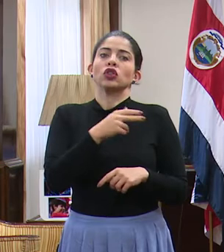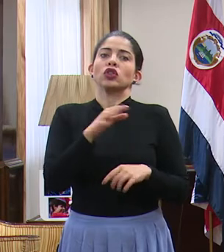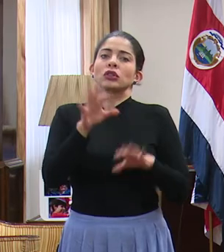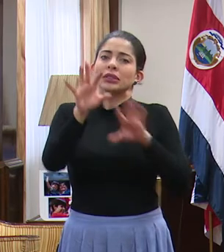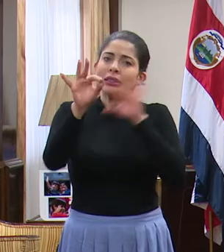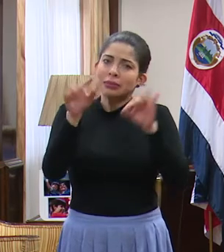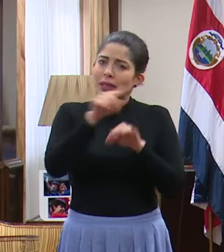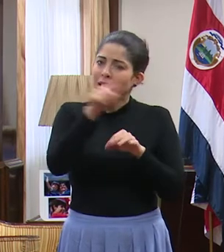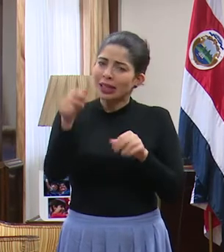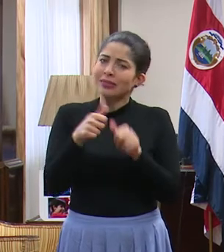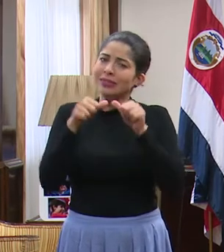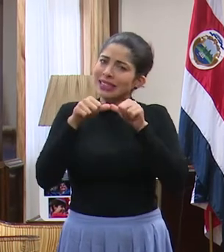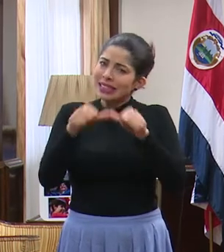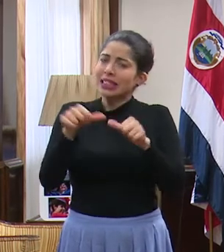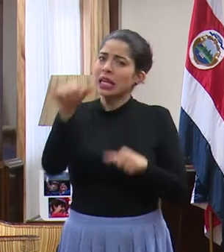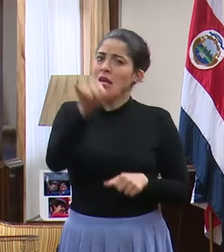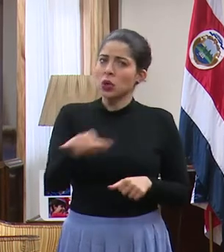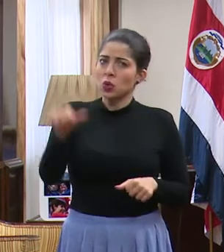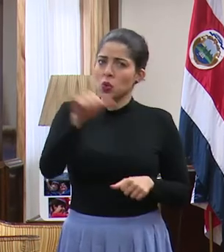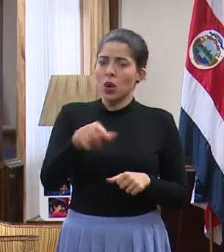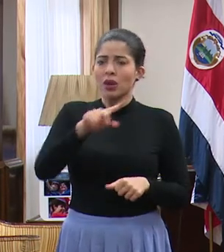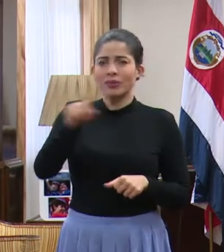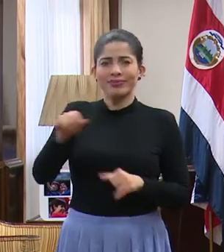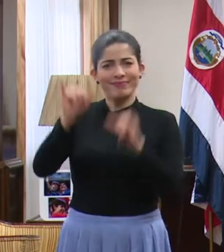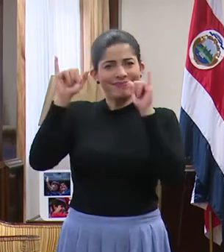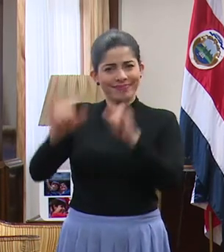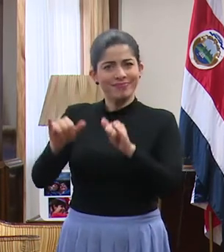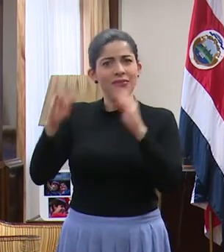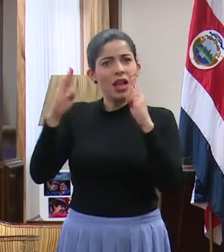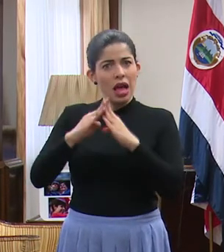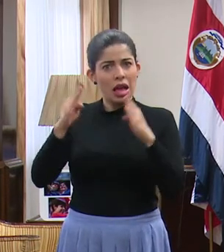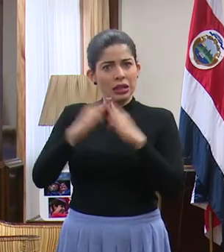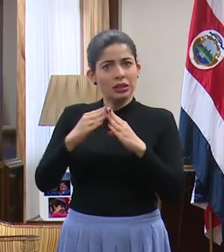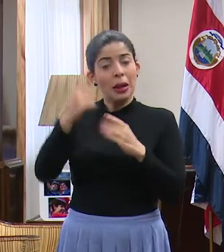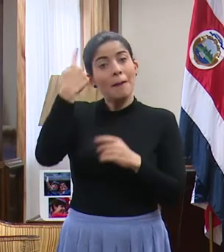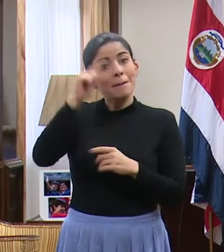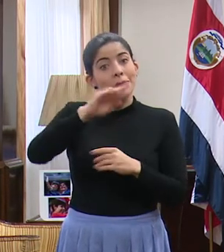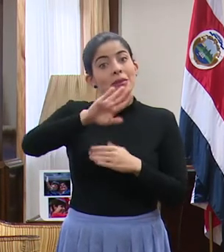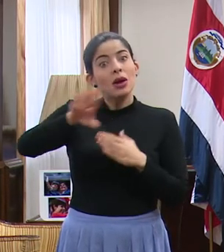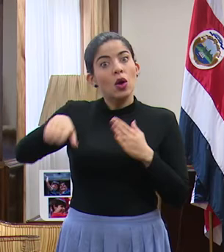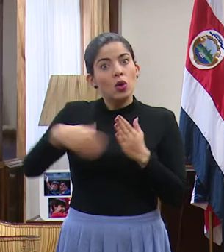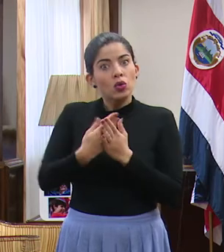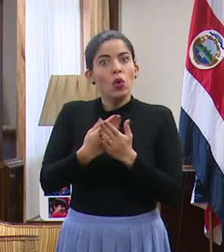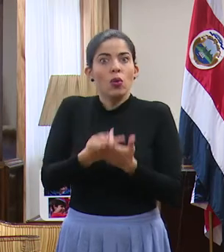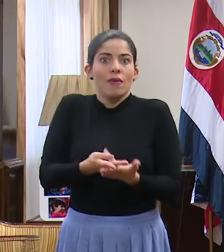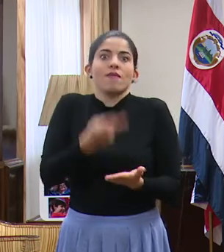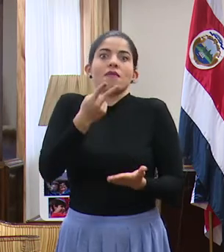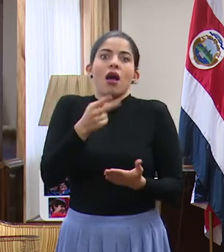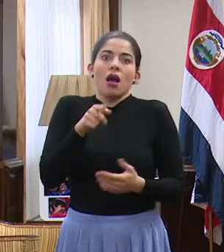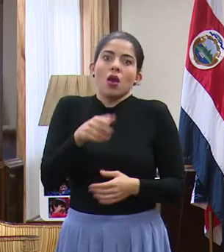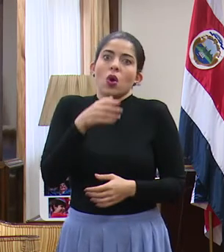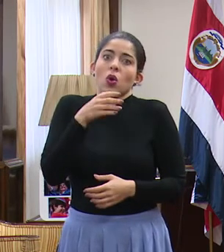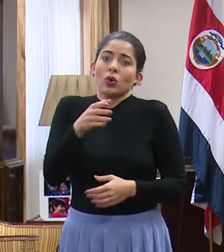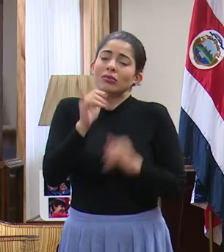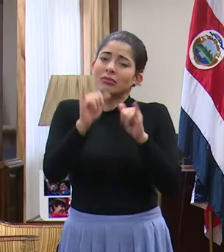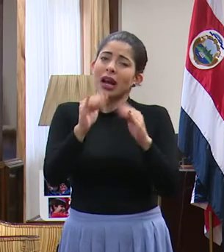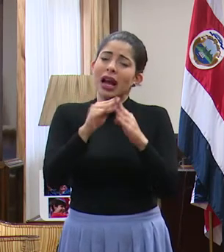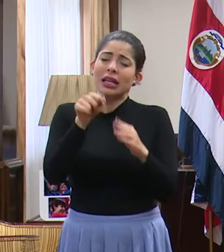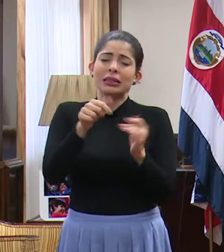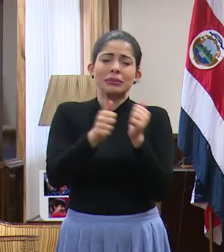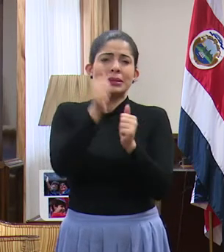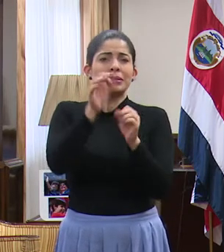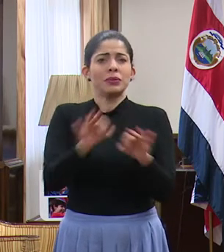que sigan haciendo lo mismo. Quédense en casa para todos. Vale este consejo, que es uno de los más